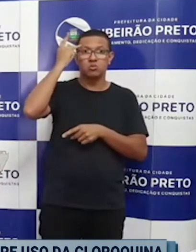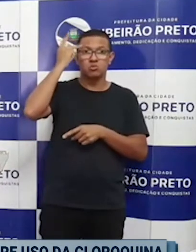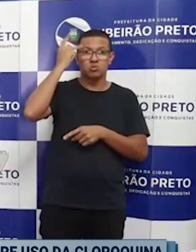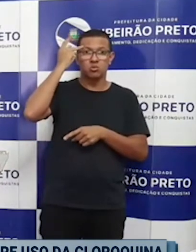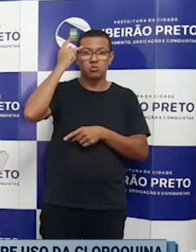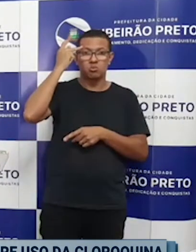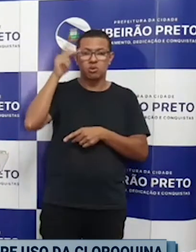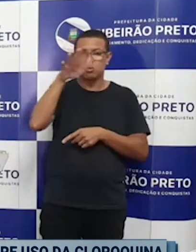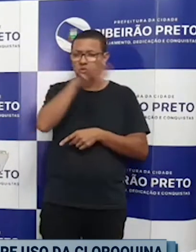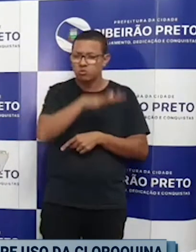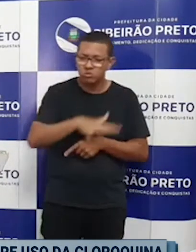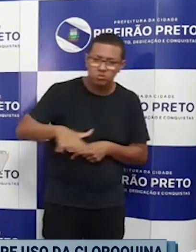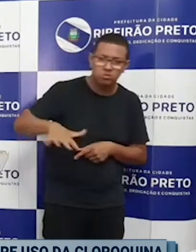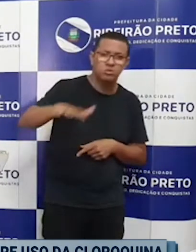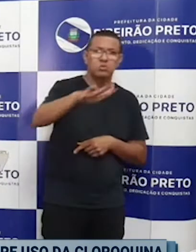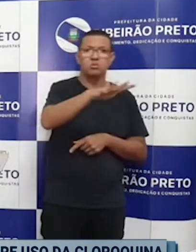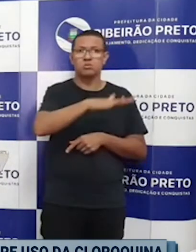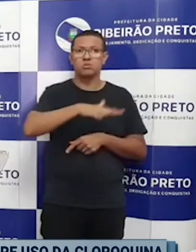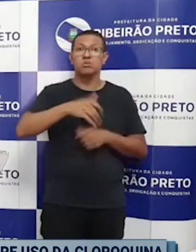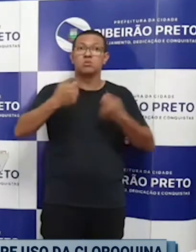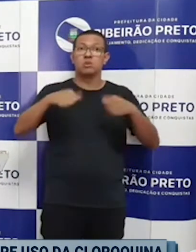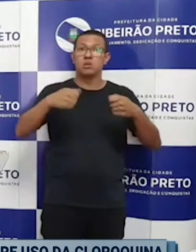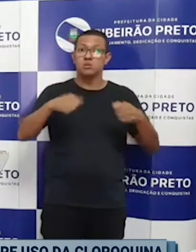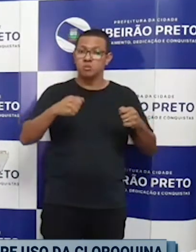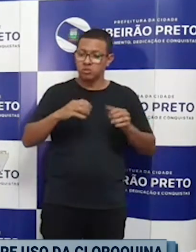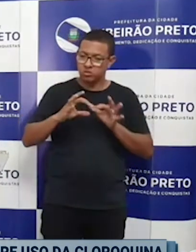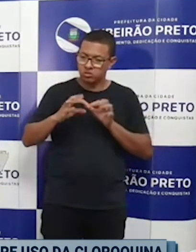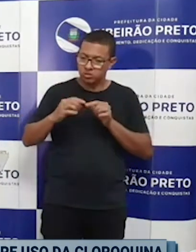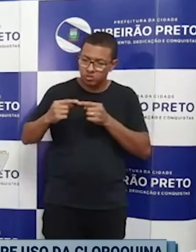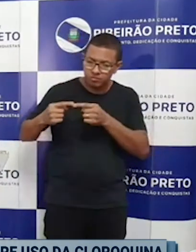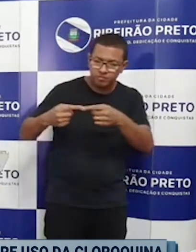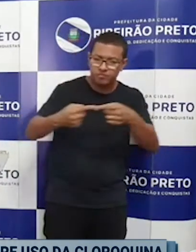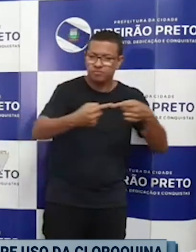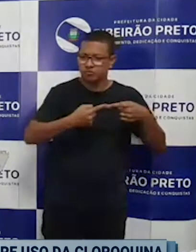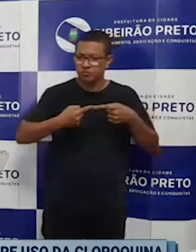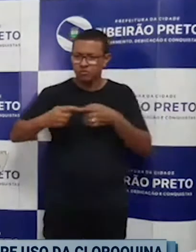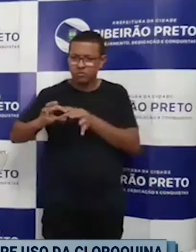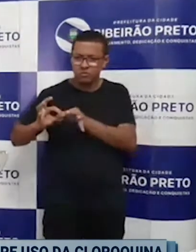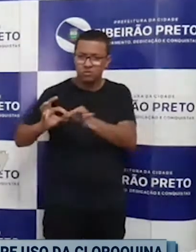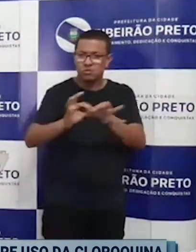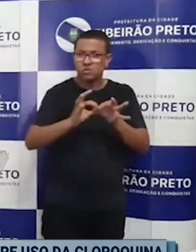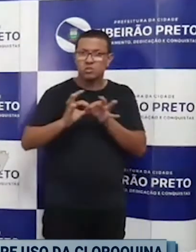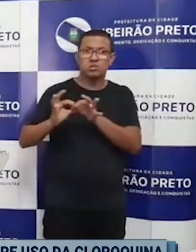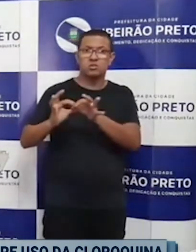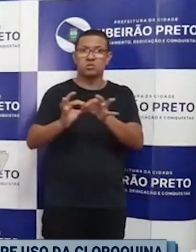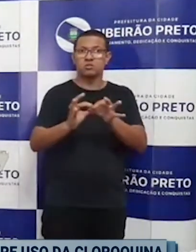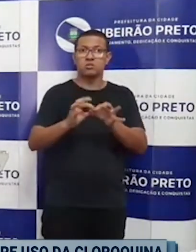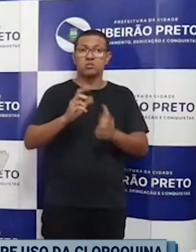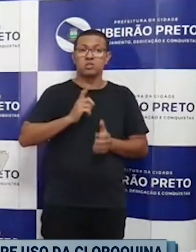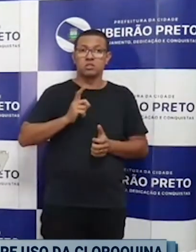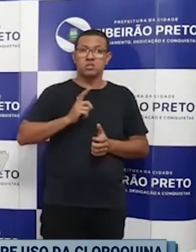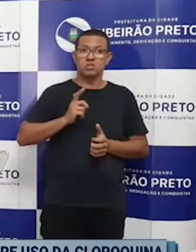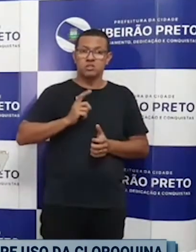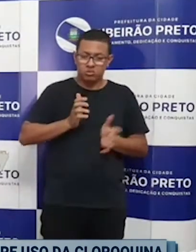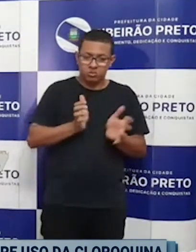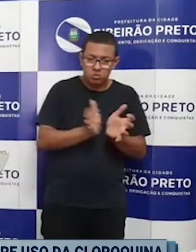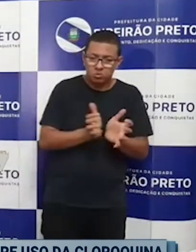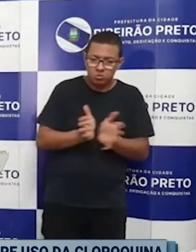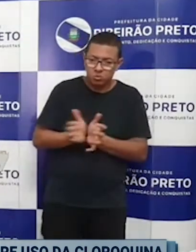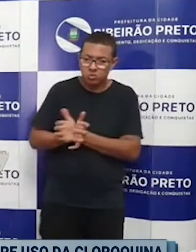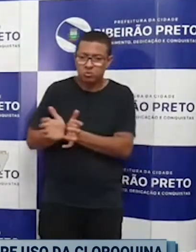precisa ter um alinhamento por parte do Comitê Técnico Estadual e dos Comitês Técnicos de Contingência